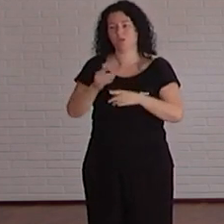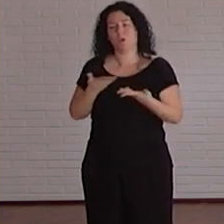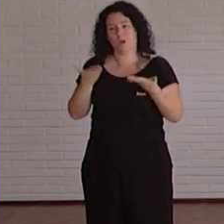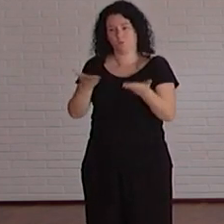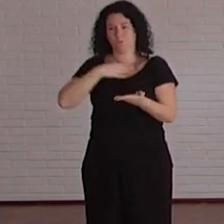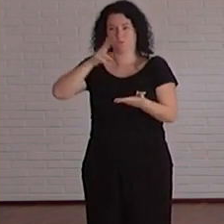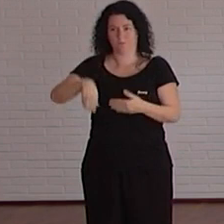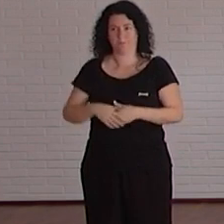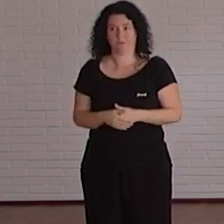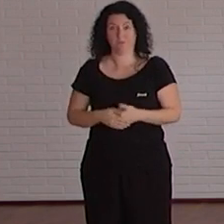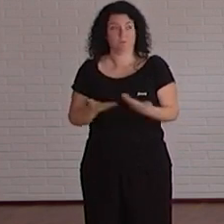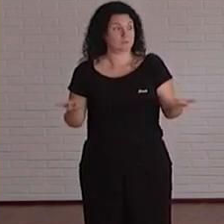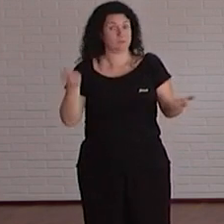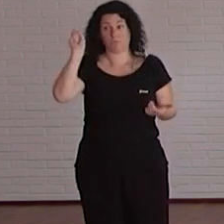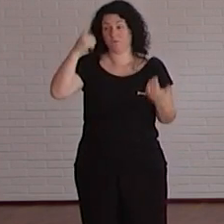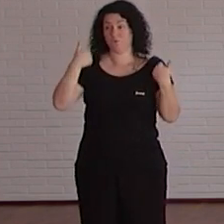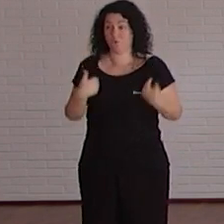lo más importante aquí como profesor